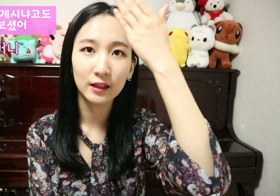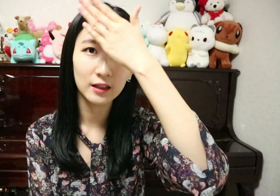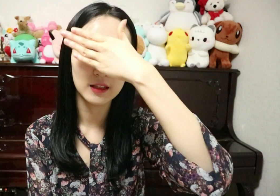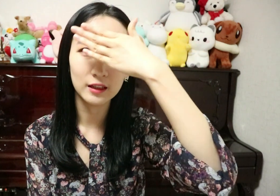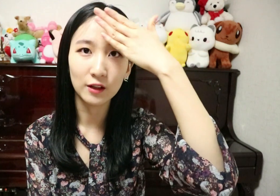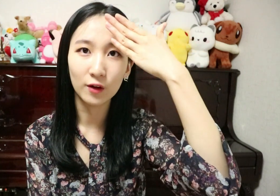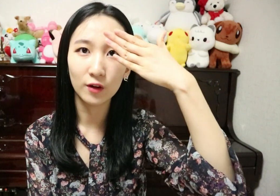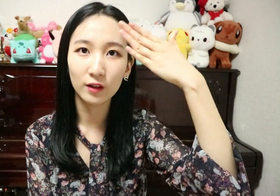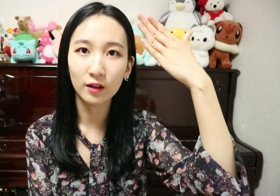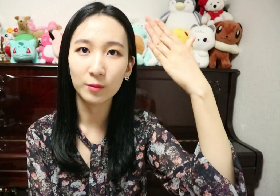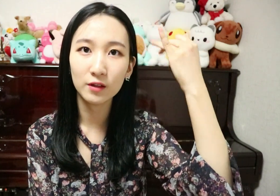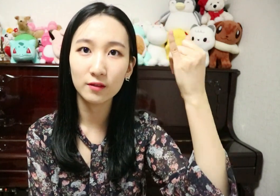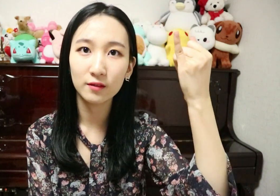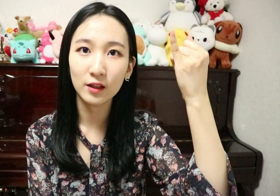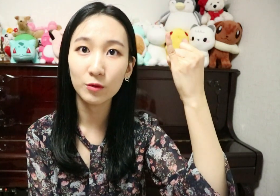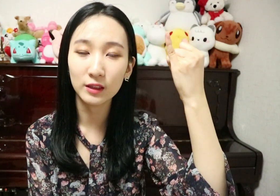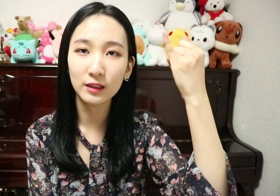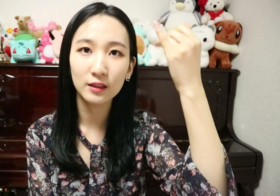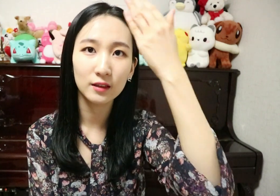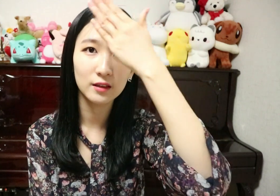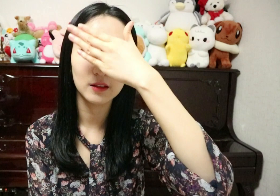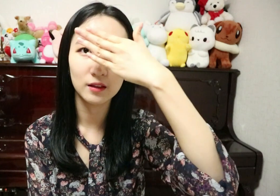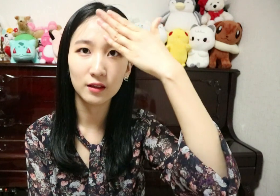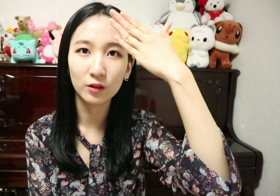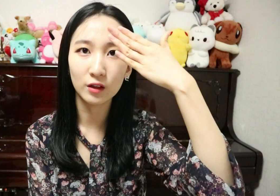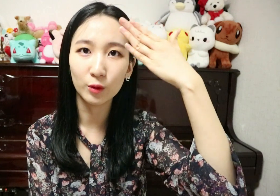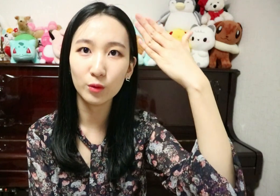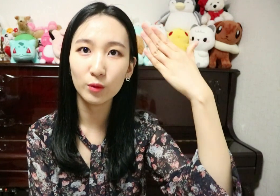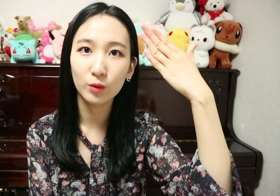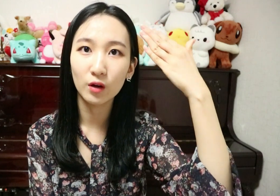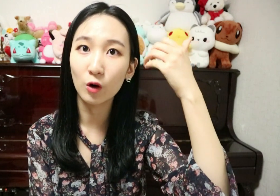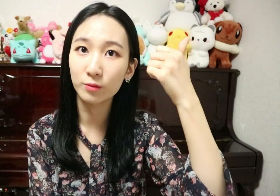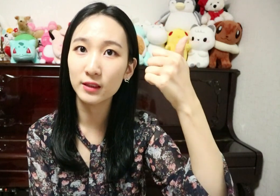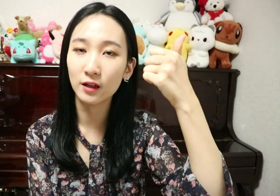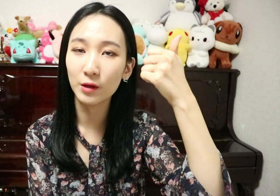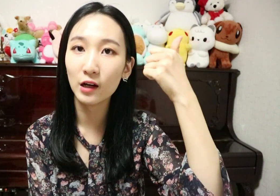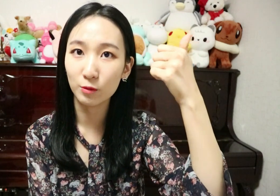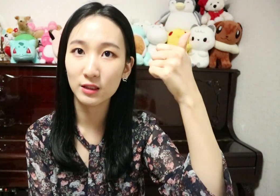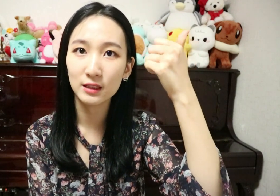이렇게 하면 할머니 이렇게 하고 엄지를 하면 할아버지